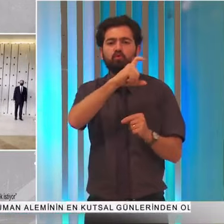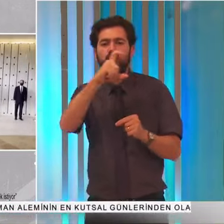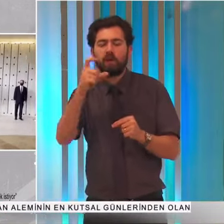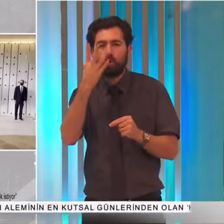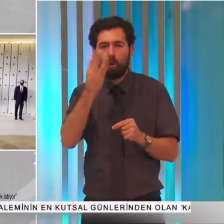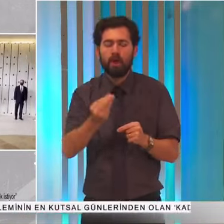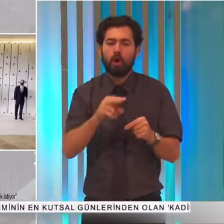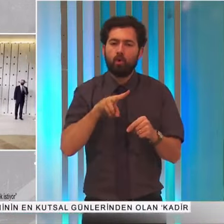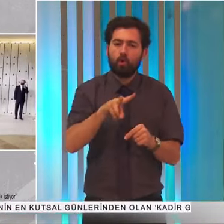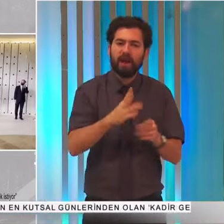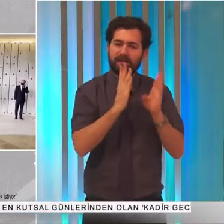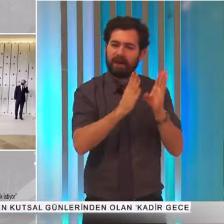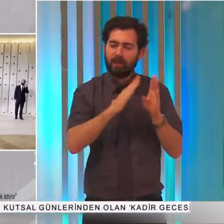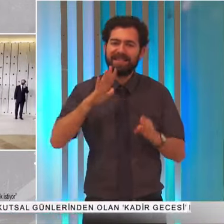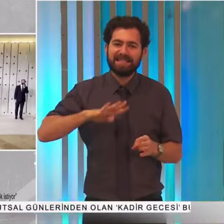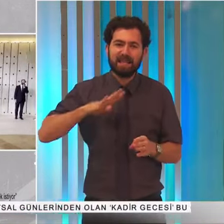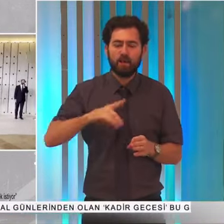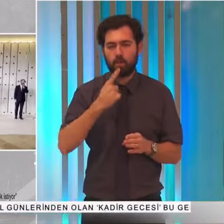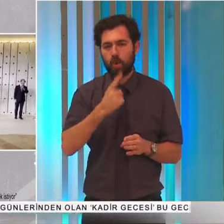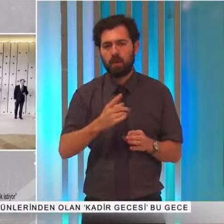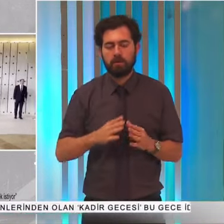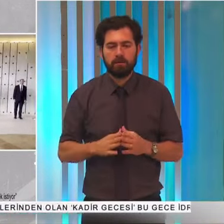devam etmeyi arzuluyorlar dedi.